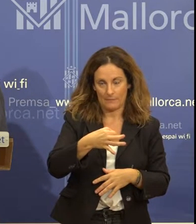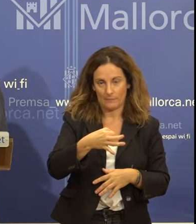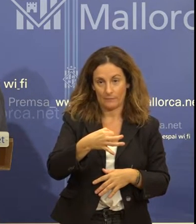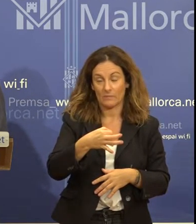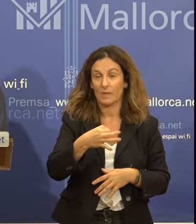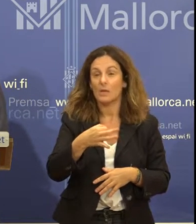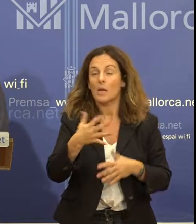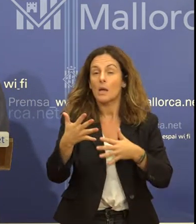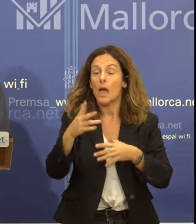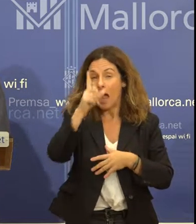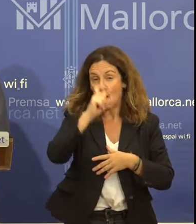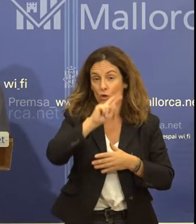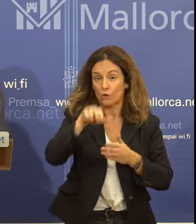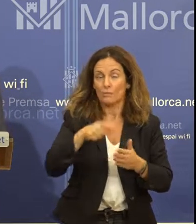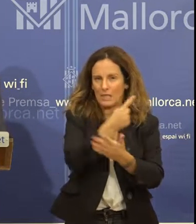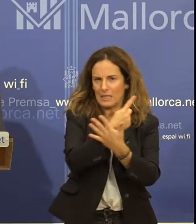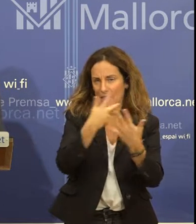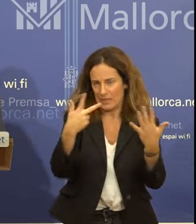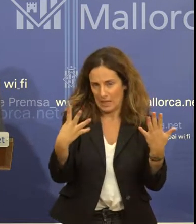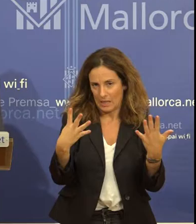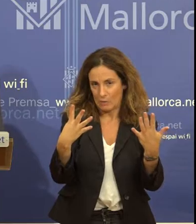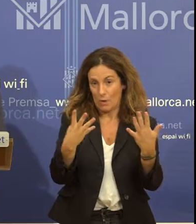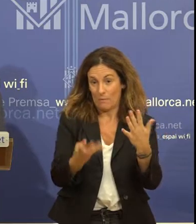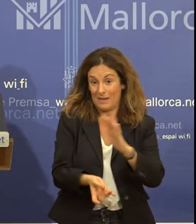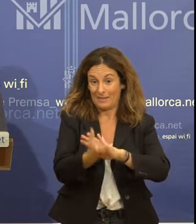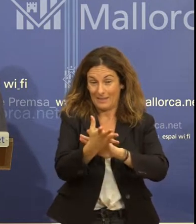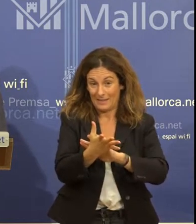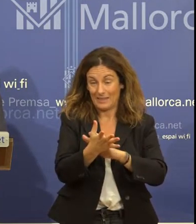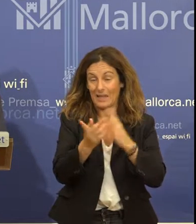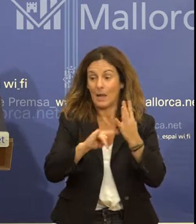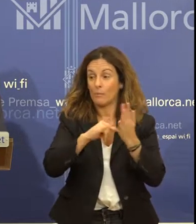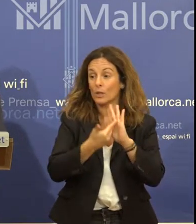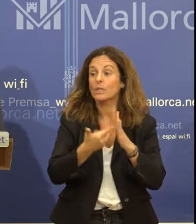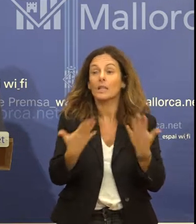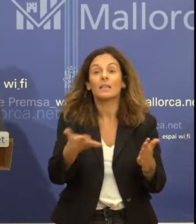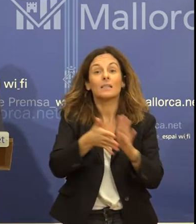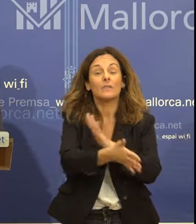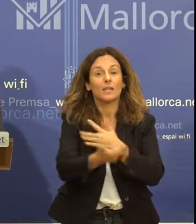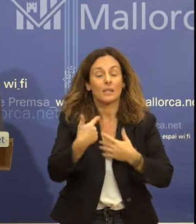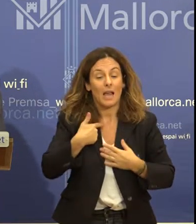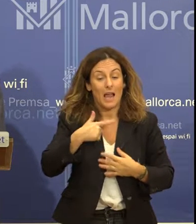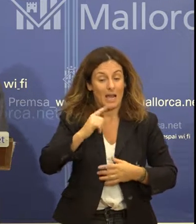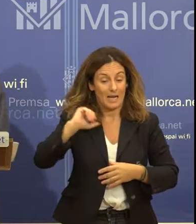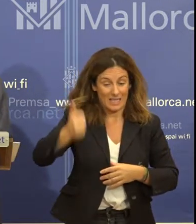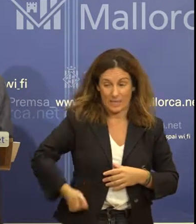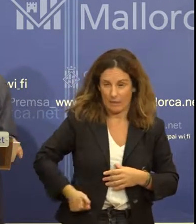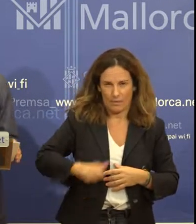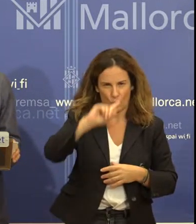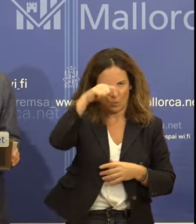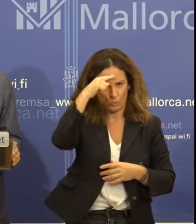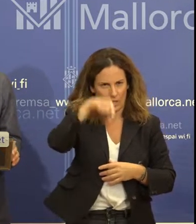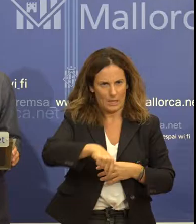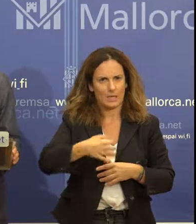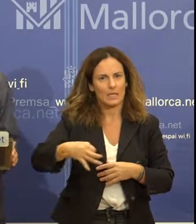previst per l'any 2019, posam en valor la riquesa de la cultura popular de l'illa, que conservam un